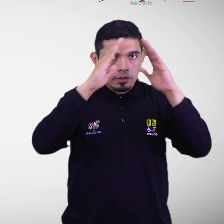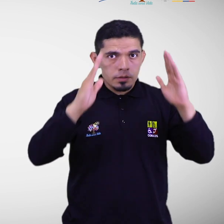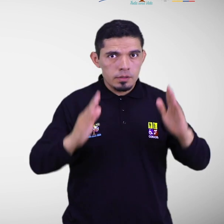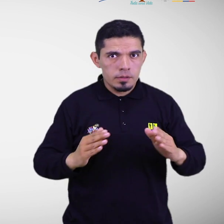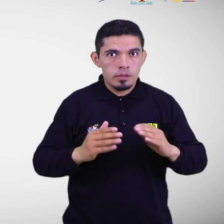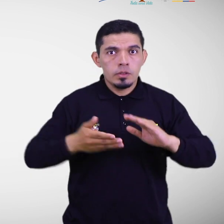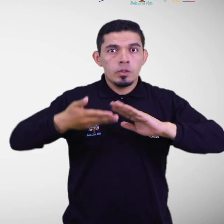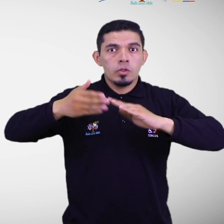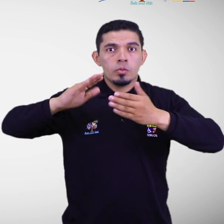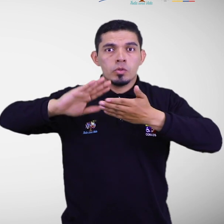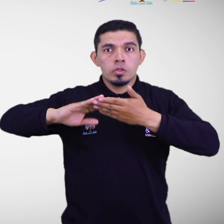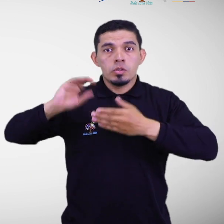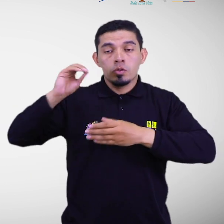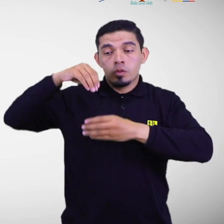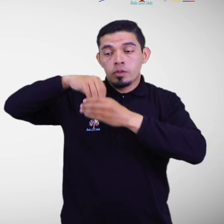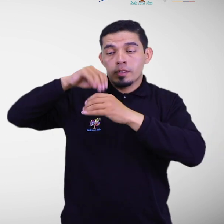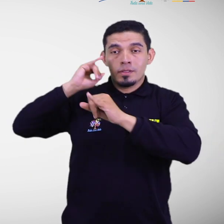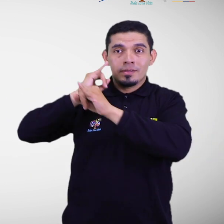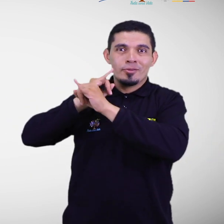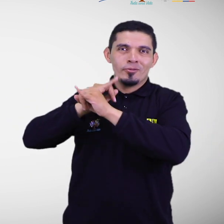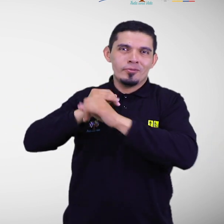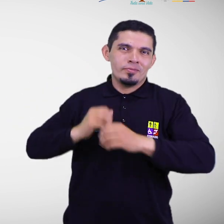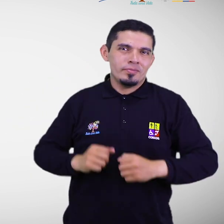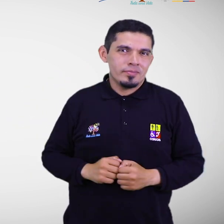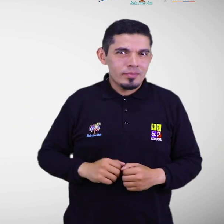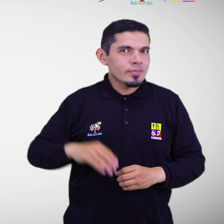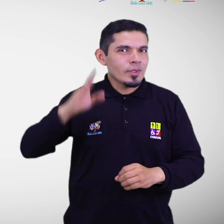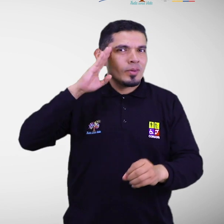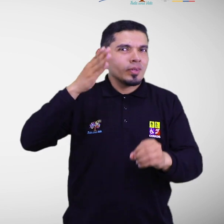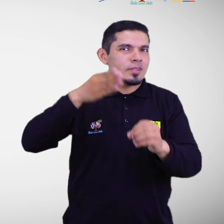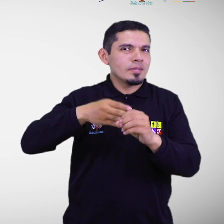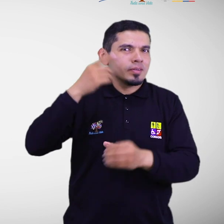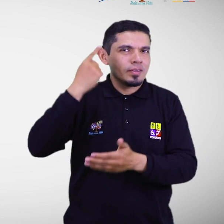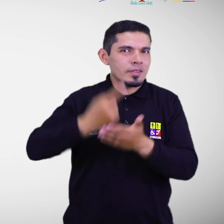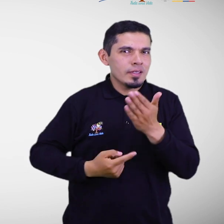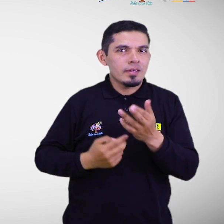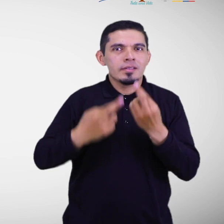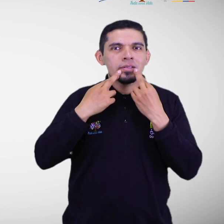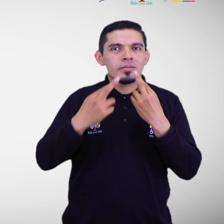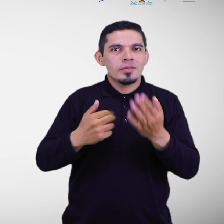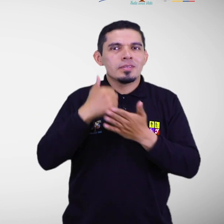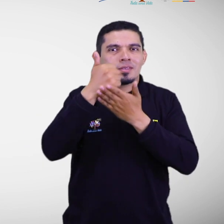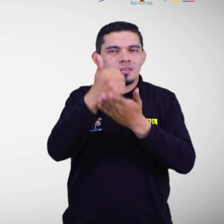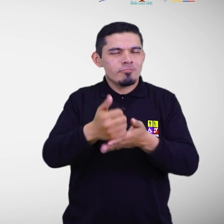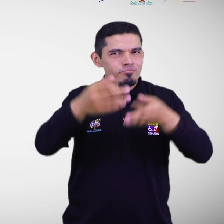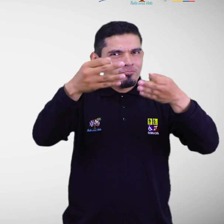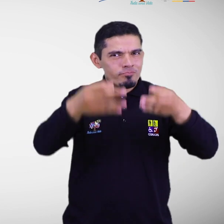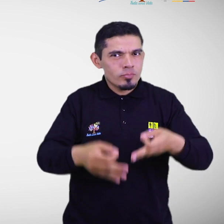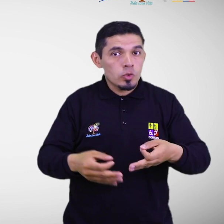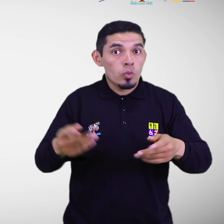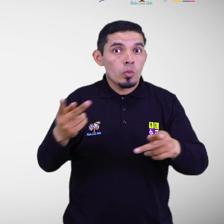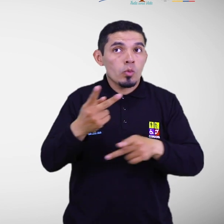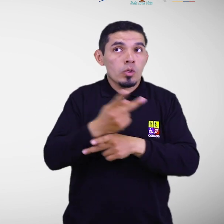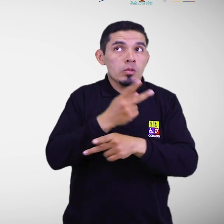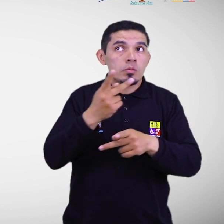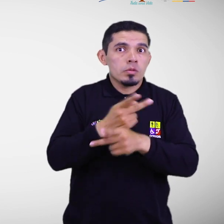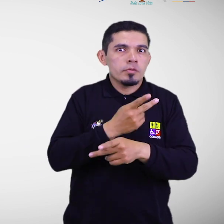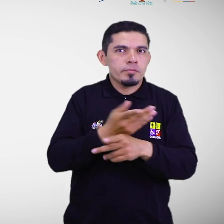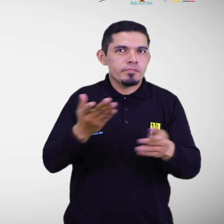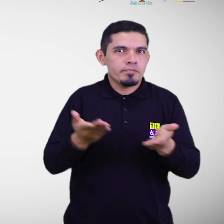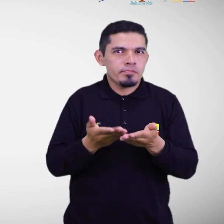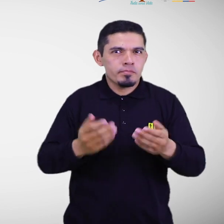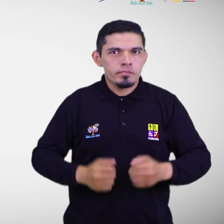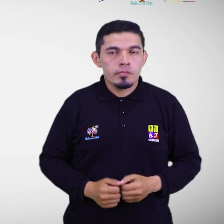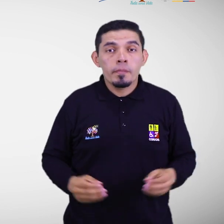dentro de las instituciones, con la finalidad de responder de la mejor manera ante un evento peligroso, así como establecer zonas